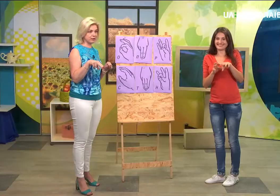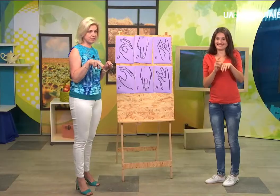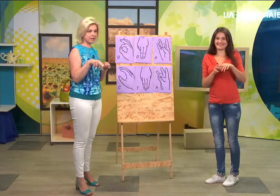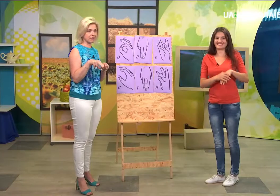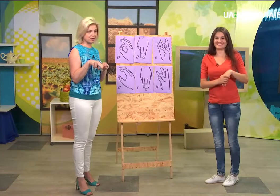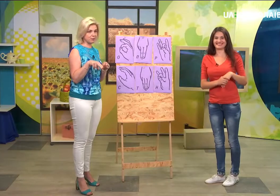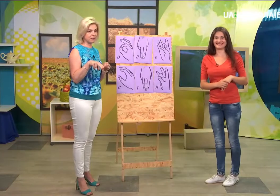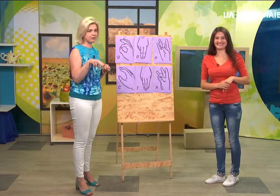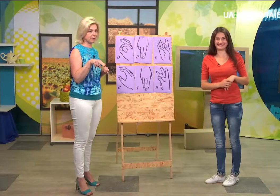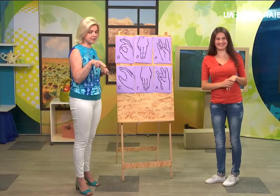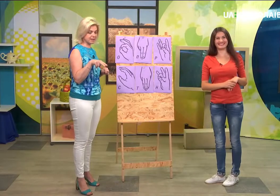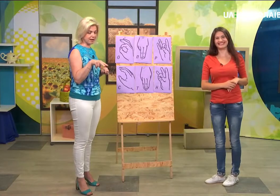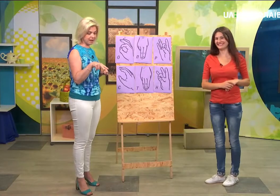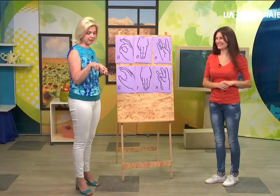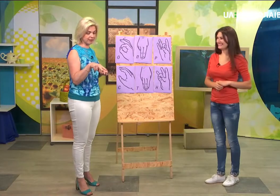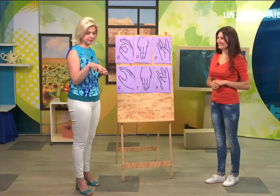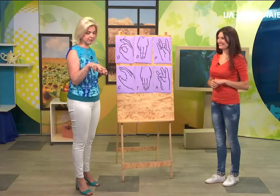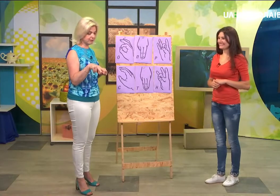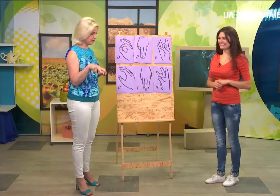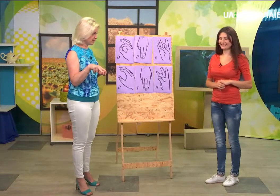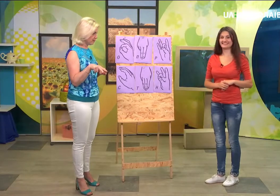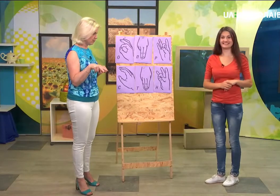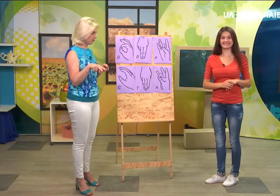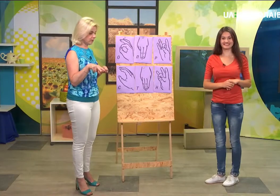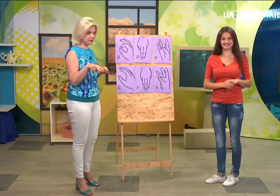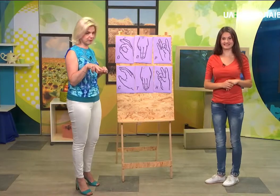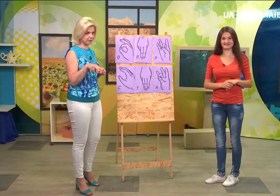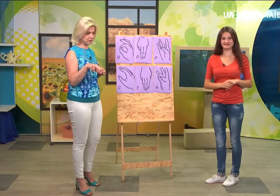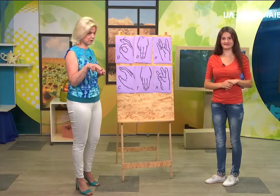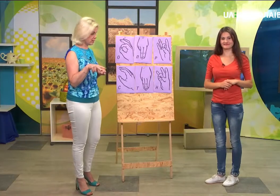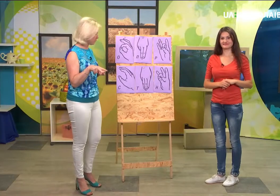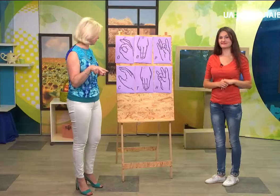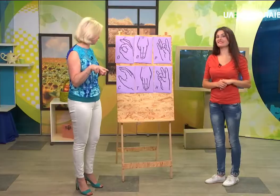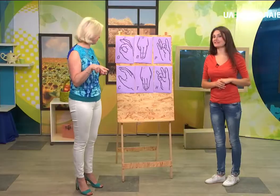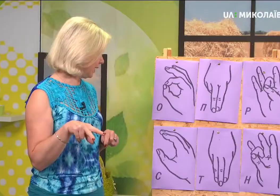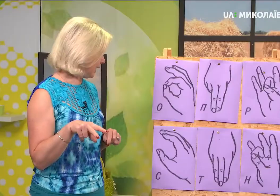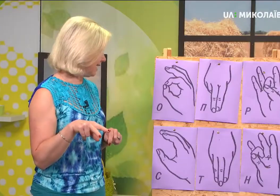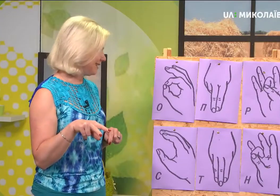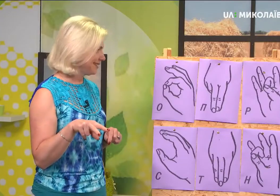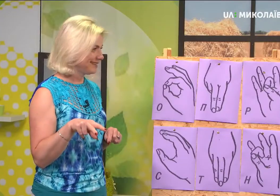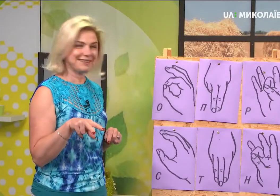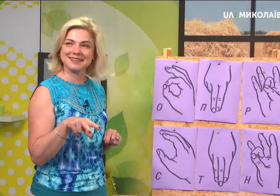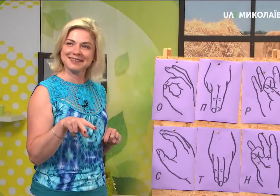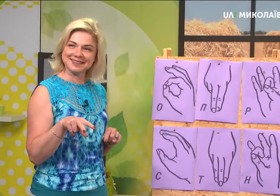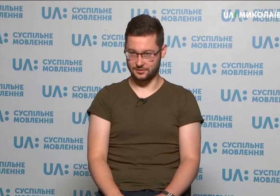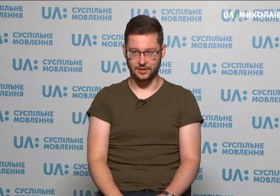ми разом пальці, а Л ми їх роз'єднуємо. Я пам'ятав? Так.